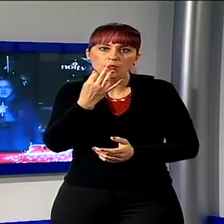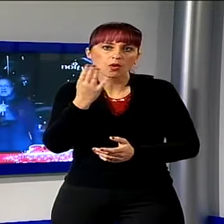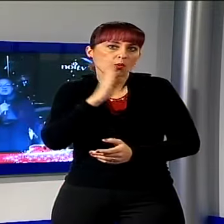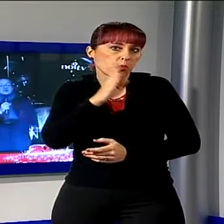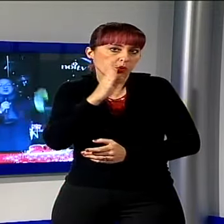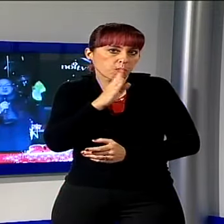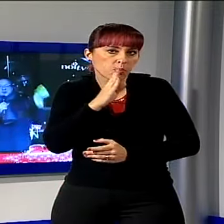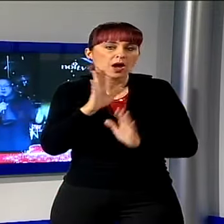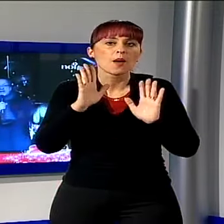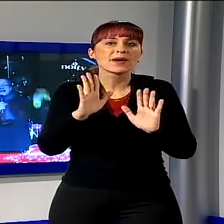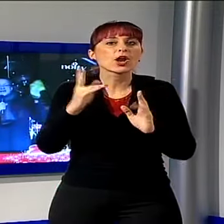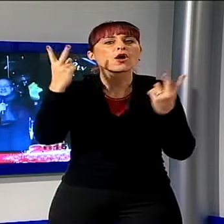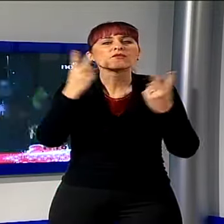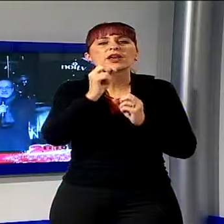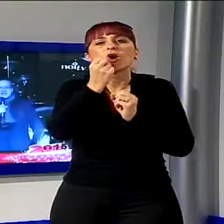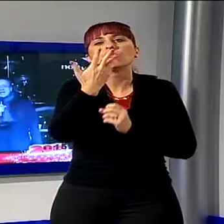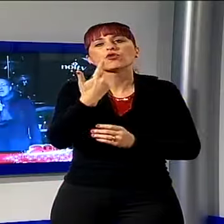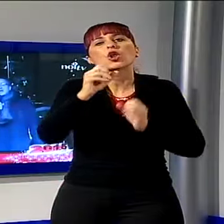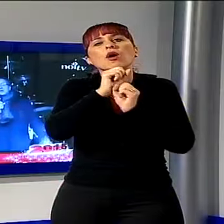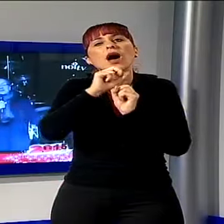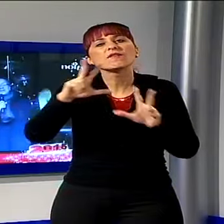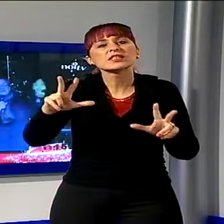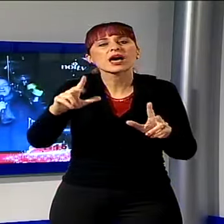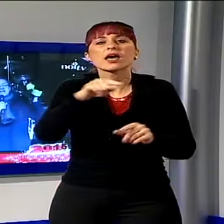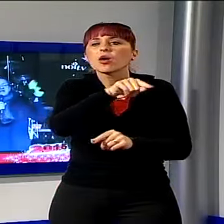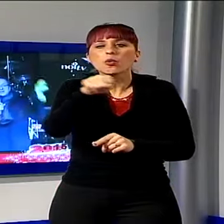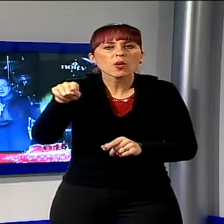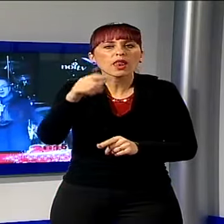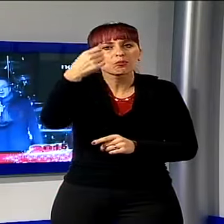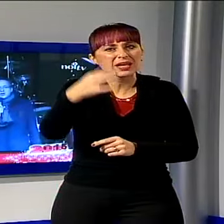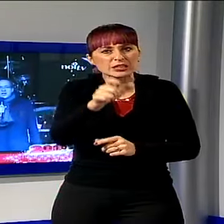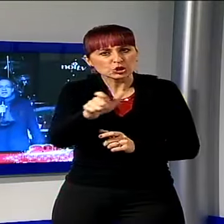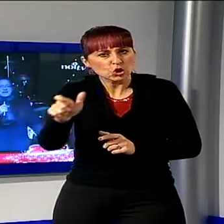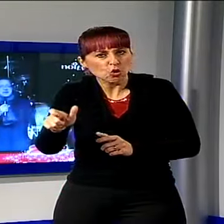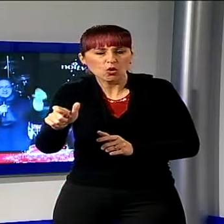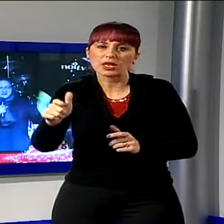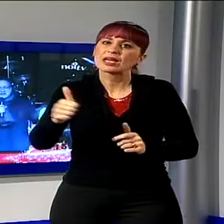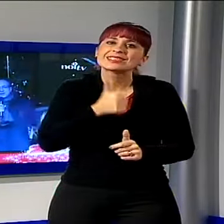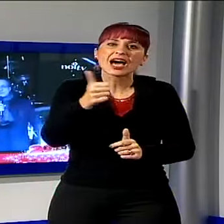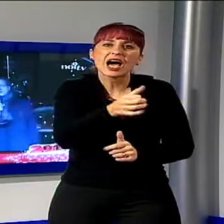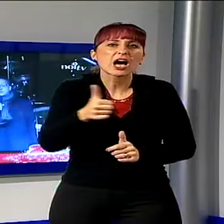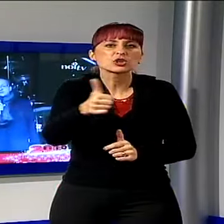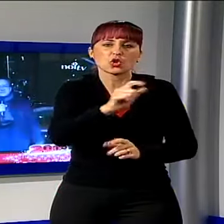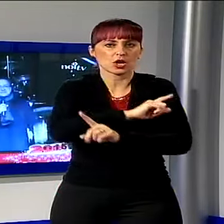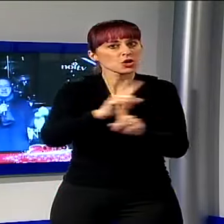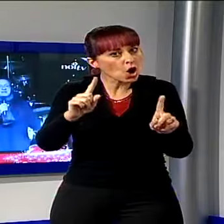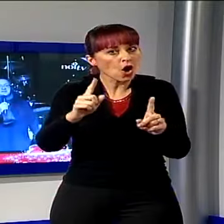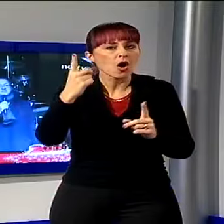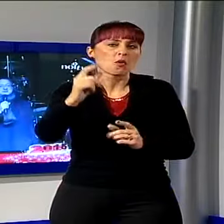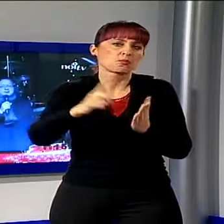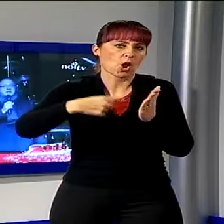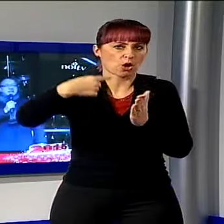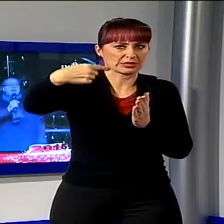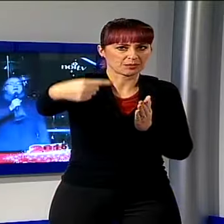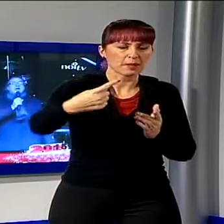che non sono sole neanche stasera e che questa festa è anche per loro e che noi ci saremo nei prossimi mesi e nei